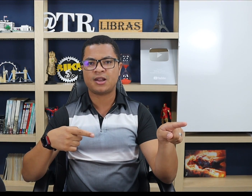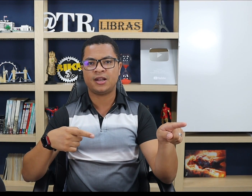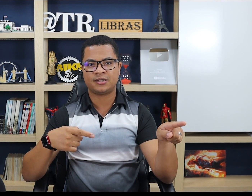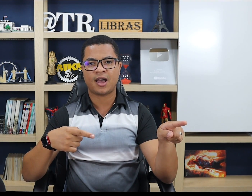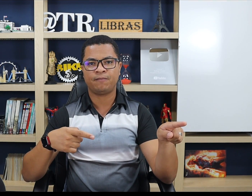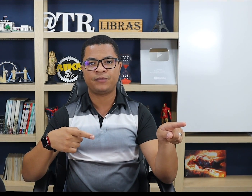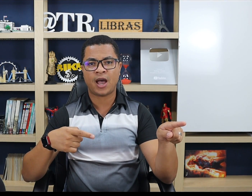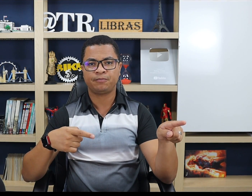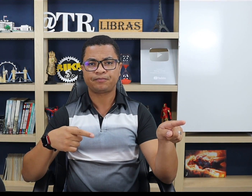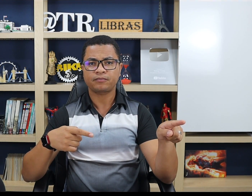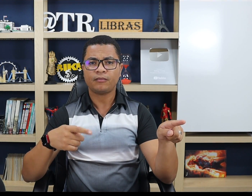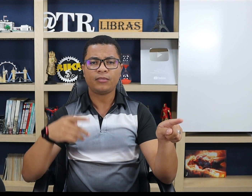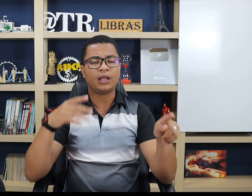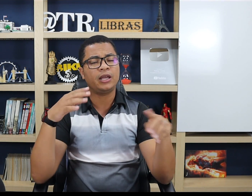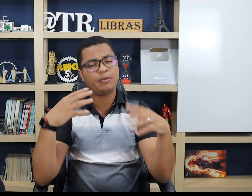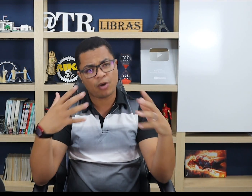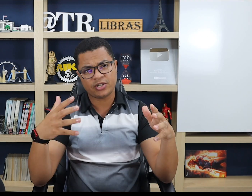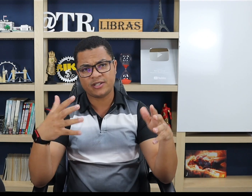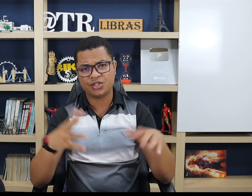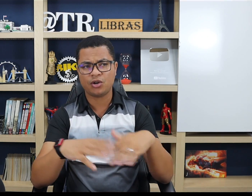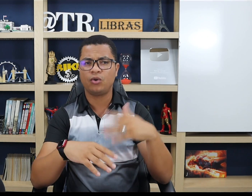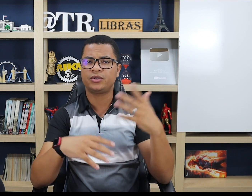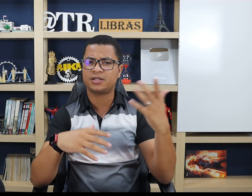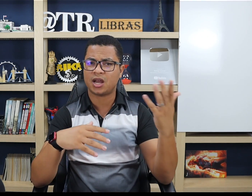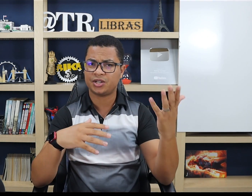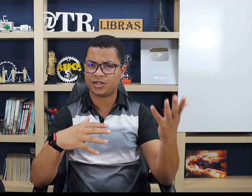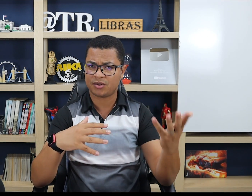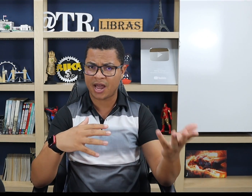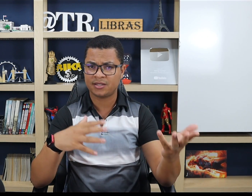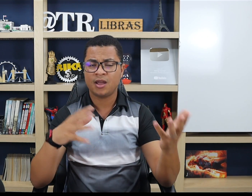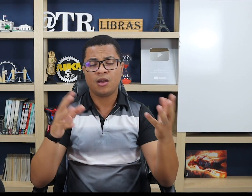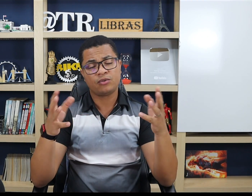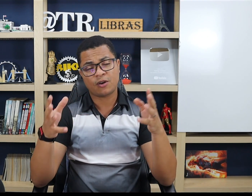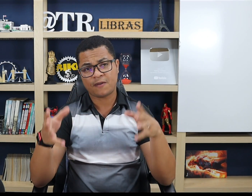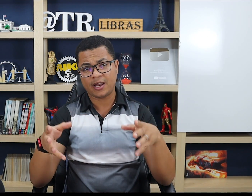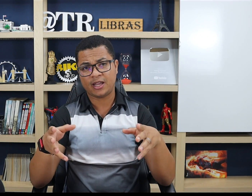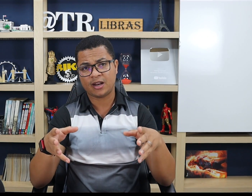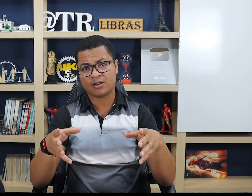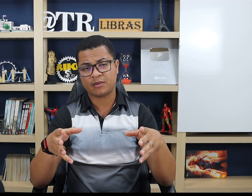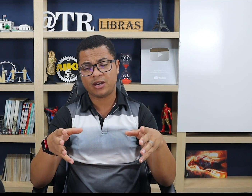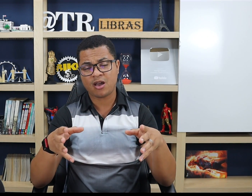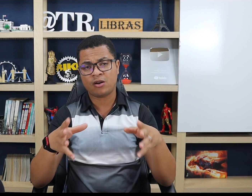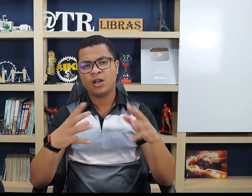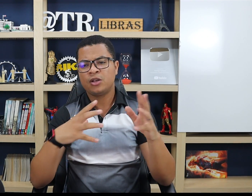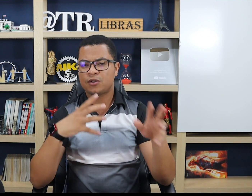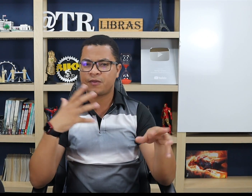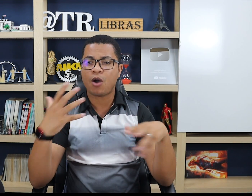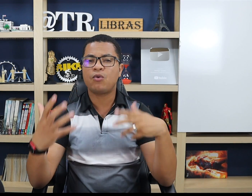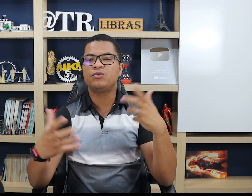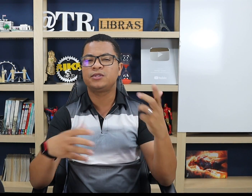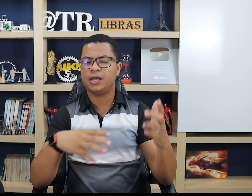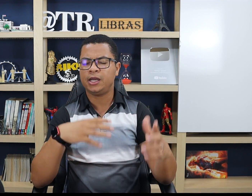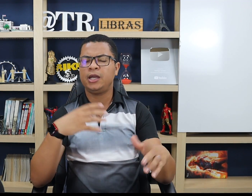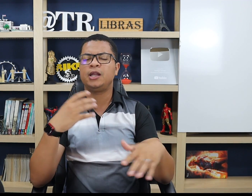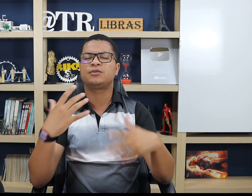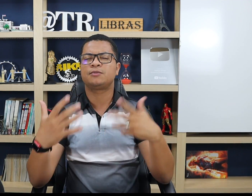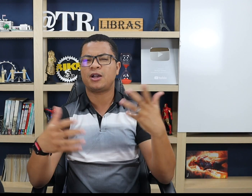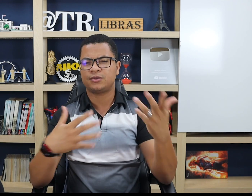sinalizar, tá? E pode existir outros sinais direcionais, os que eu falei aqui na nossa mini-aula, só foi alguns deles, os mais